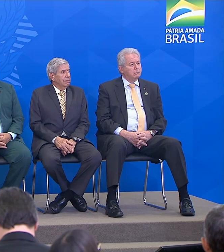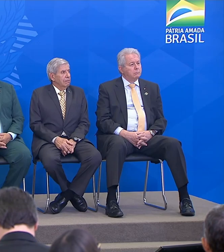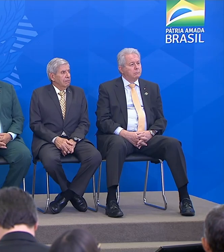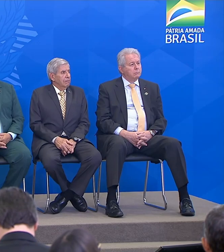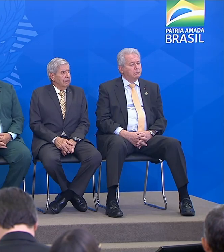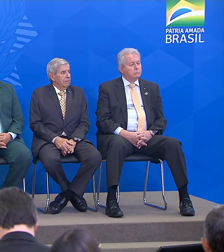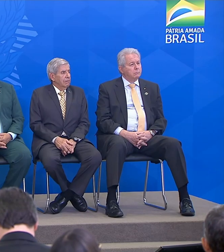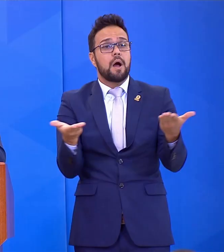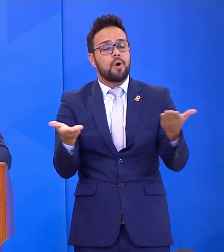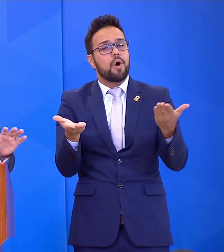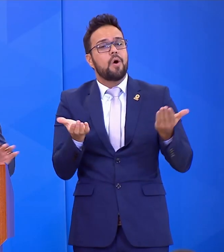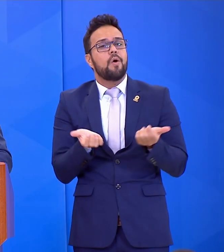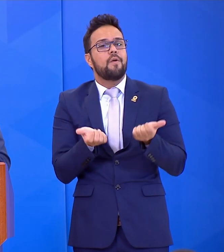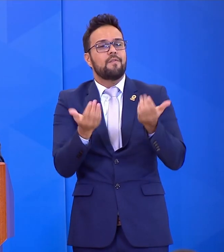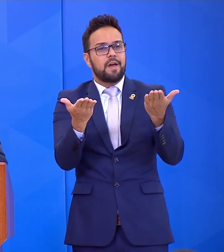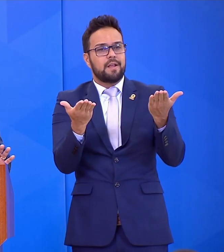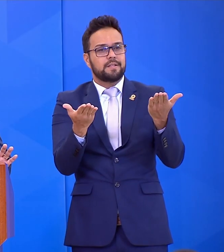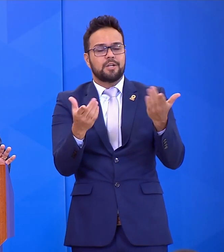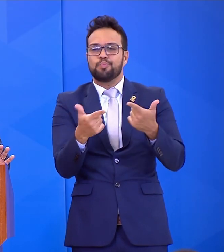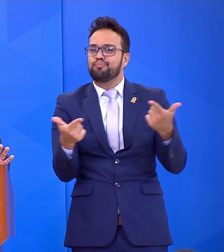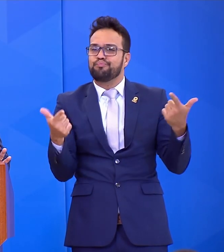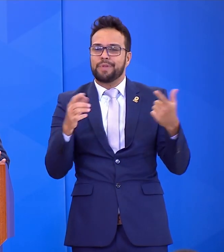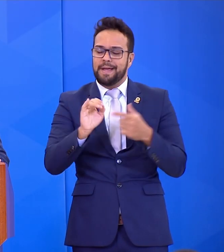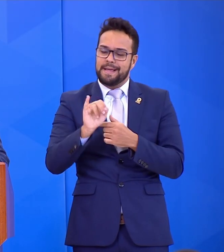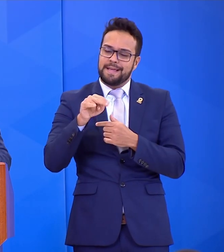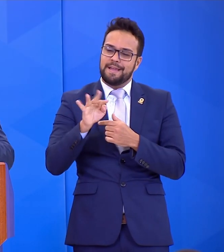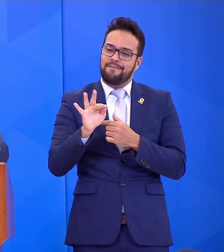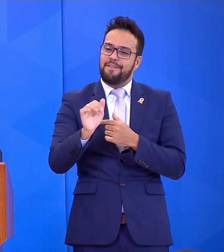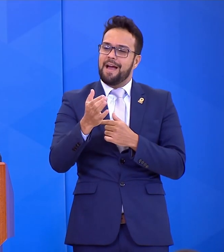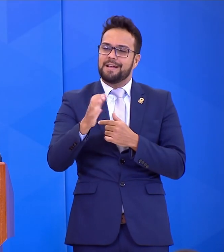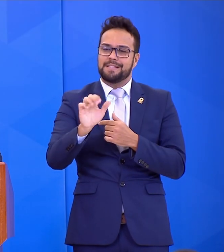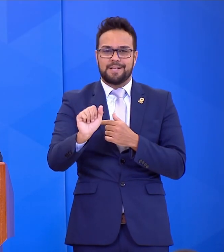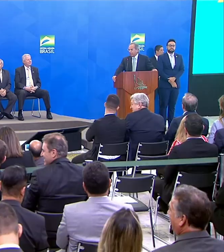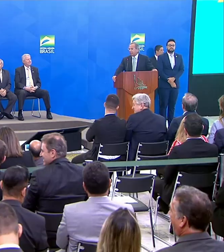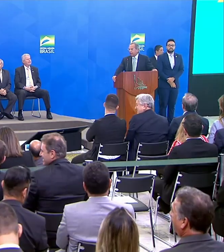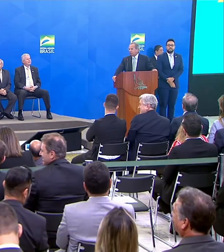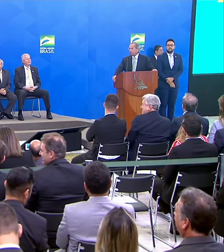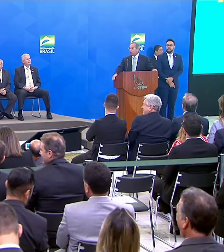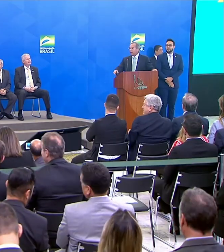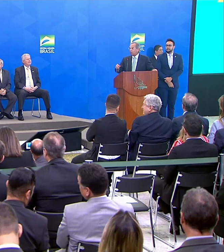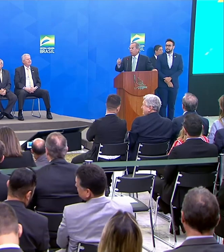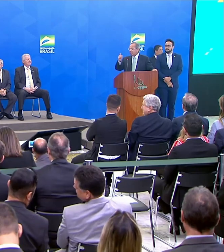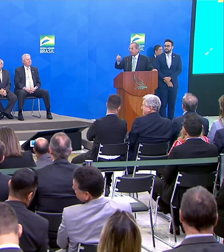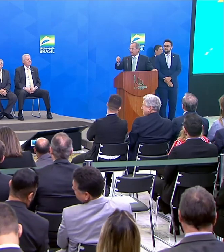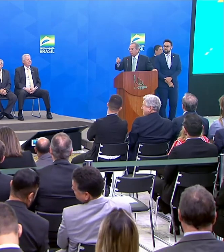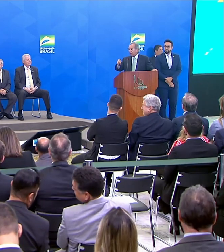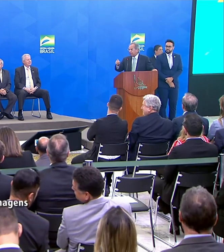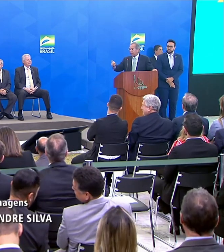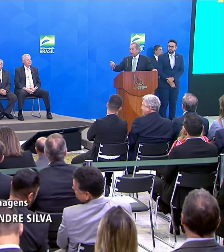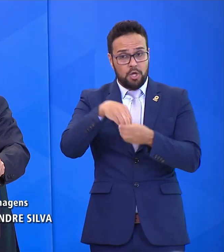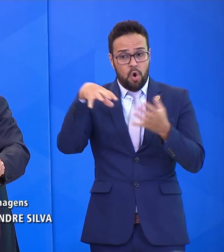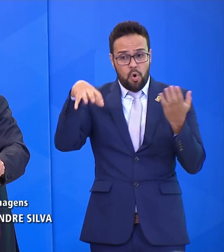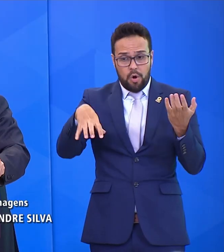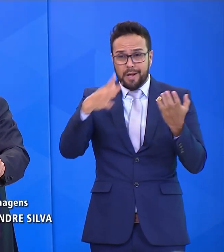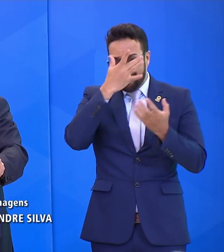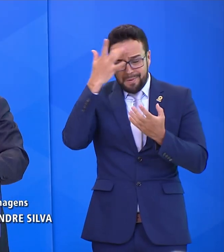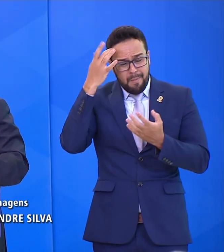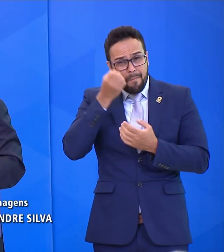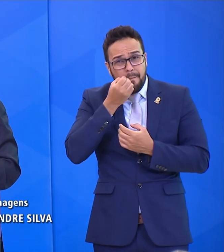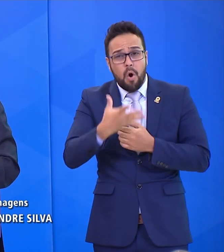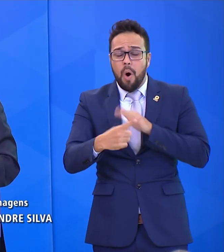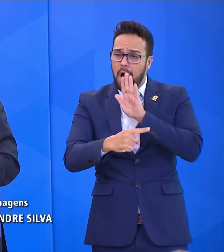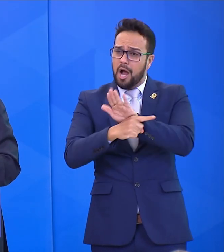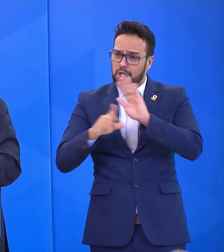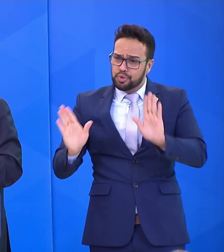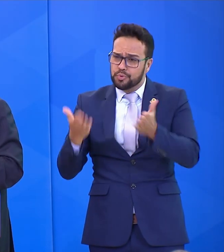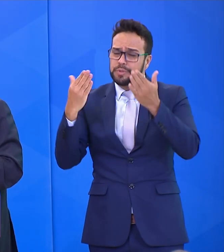agora estamos oferecendo sem inflação e sem IPCA. O cliente escolhe. Para o ministro da Economia, essa medida